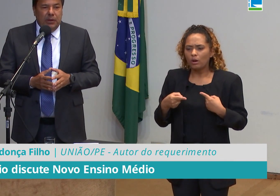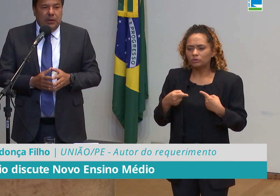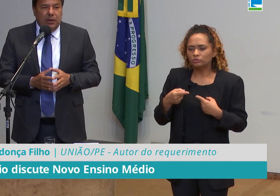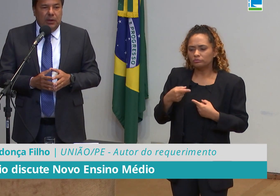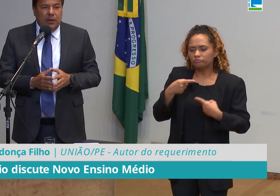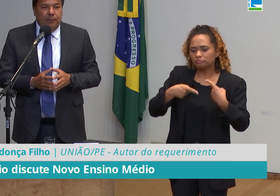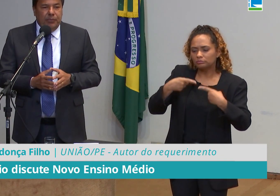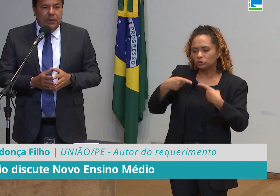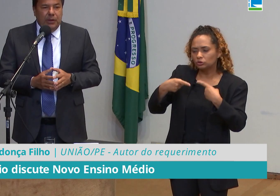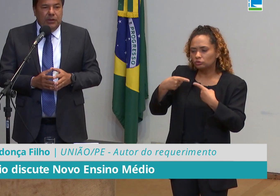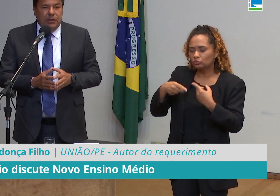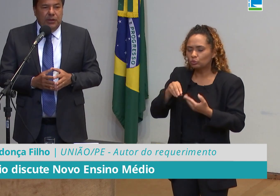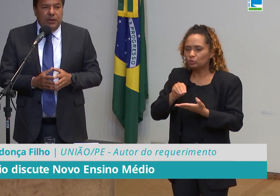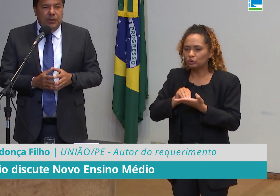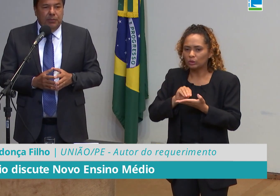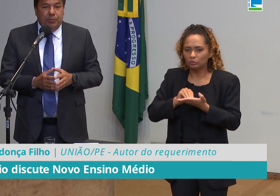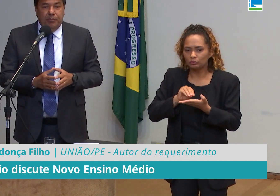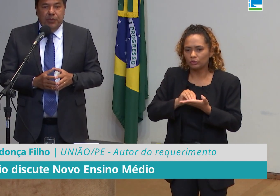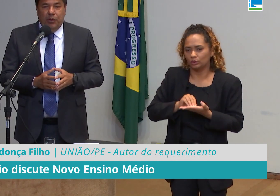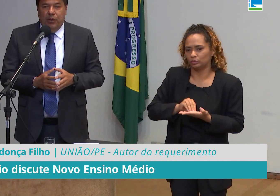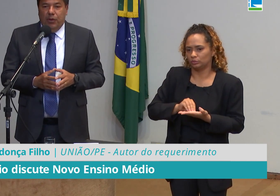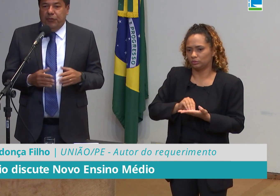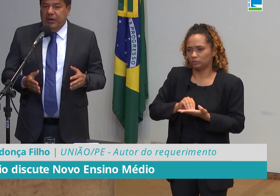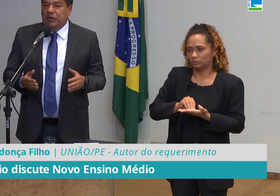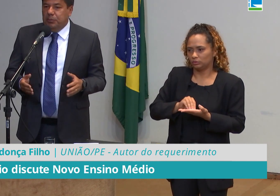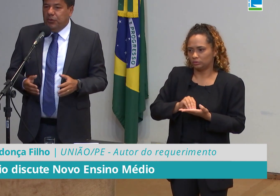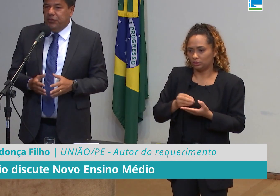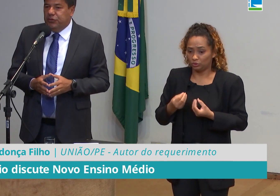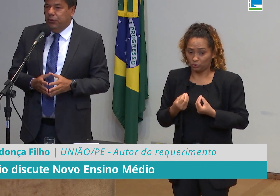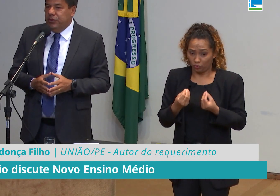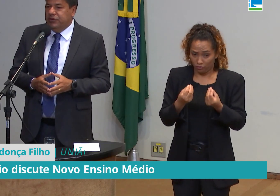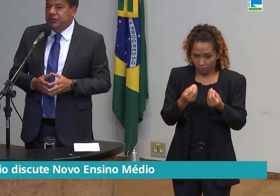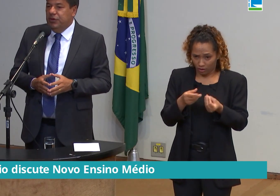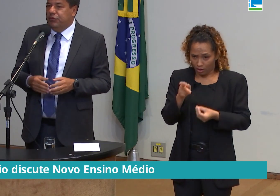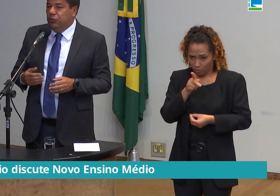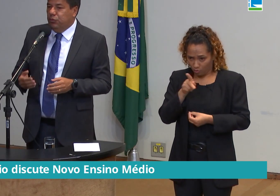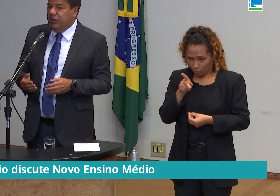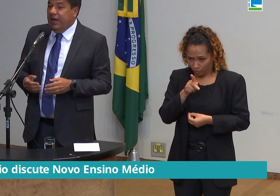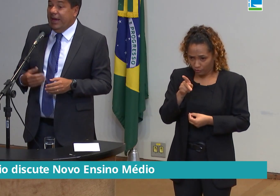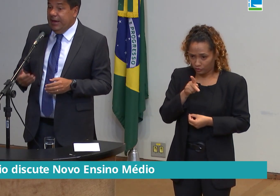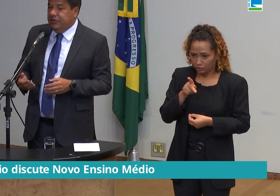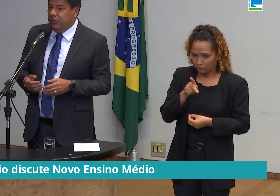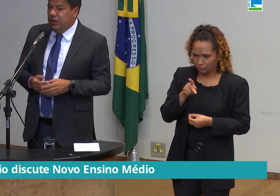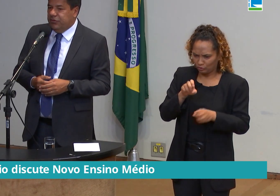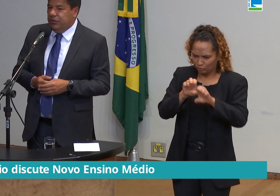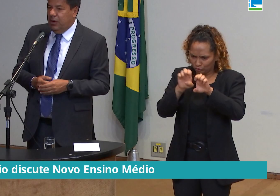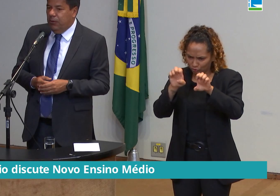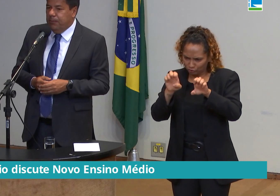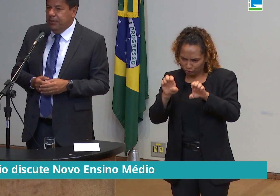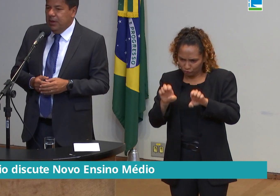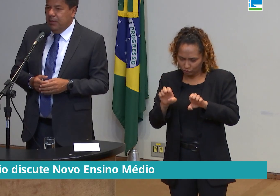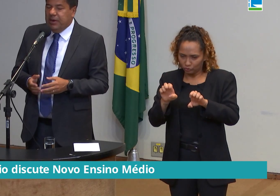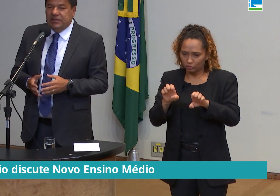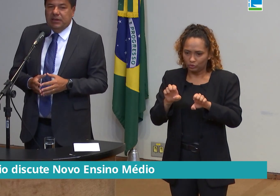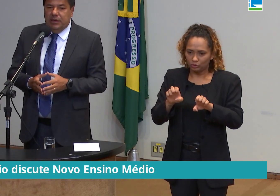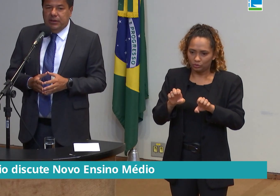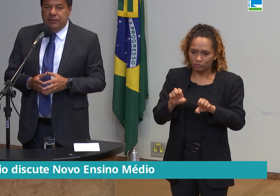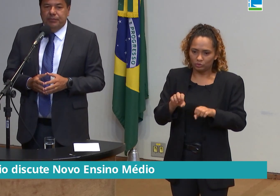de oferta de professores, de infraestrutura na rede educacional